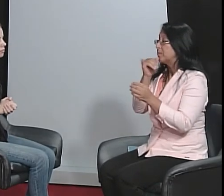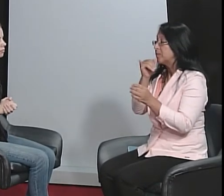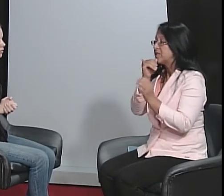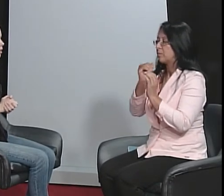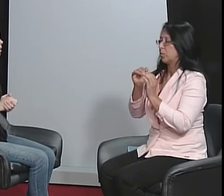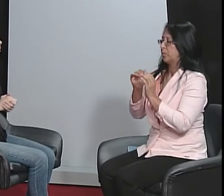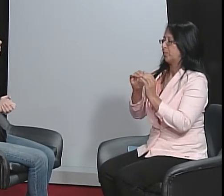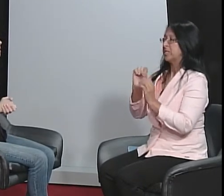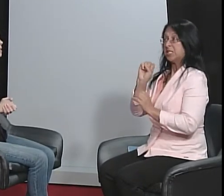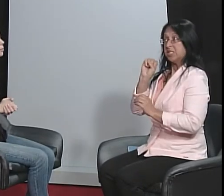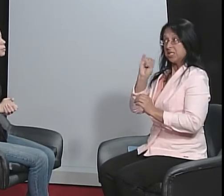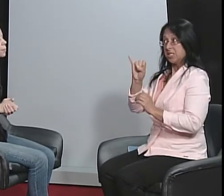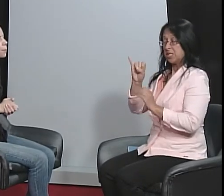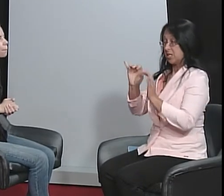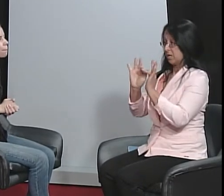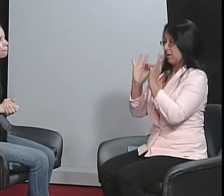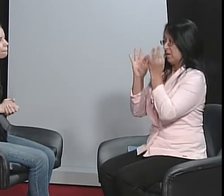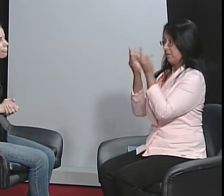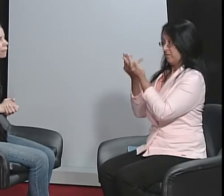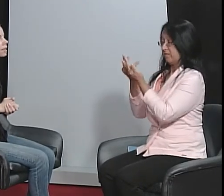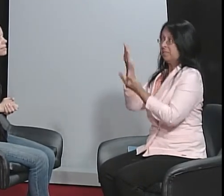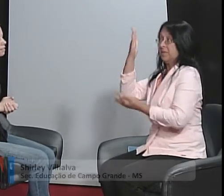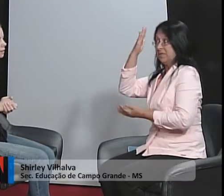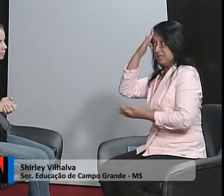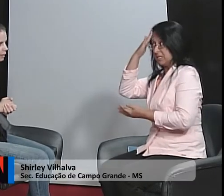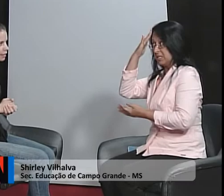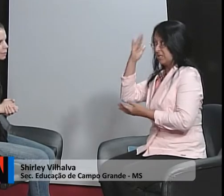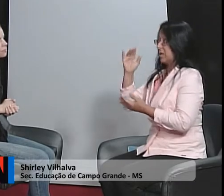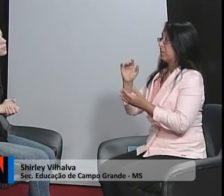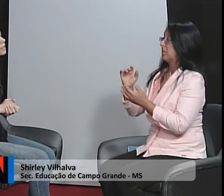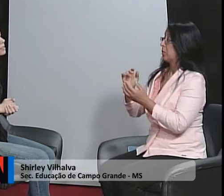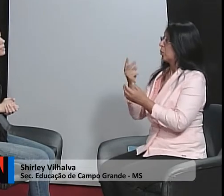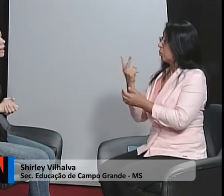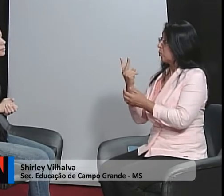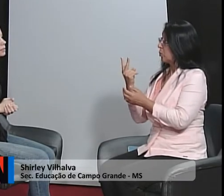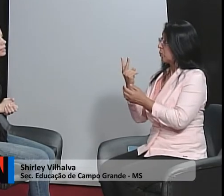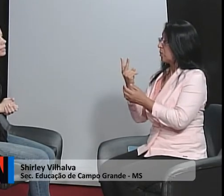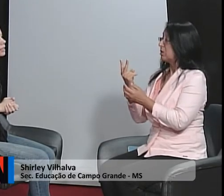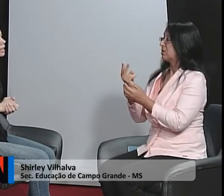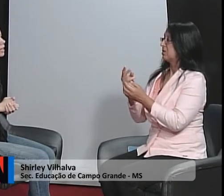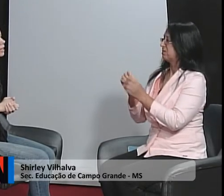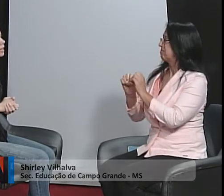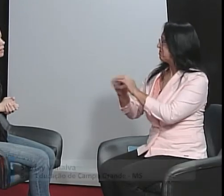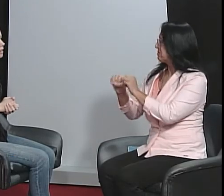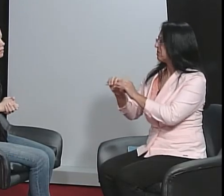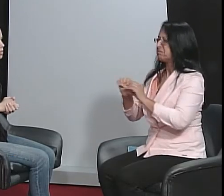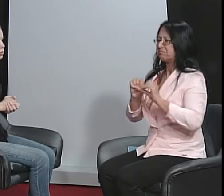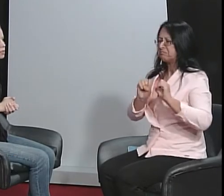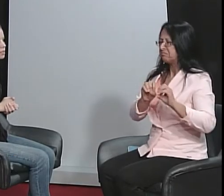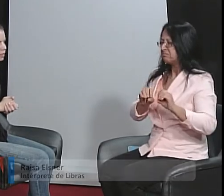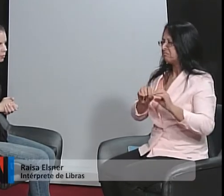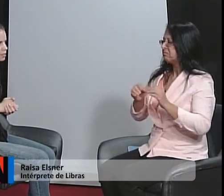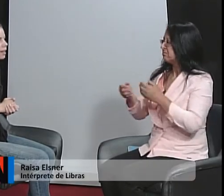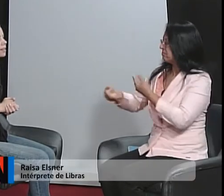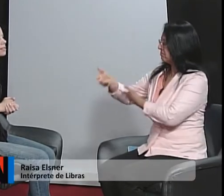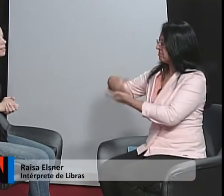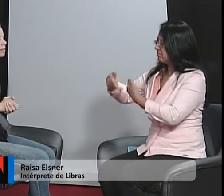Por exemplo, se a família sabe as duas línguas, ensina